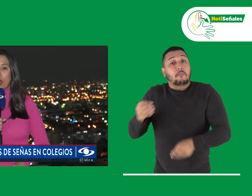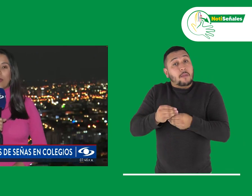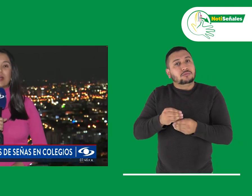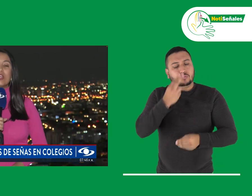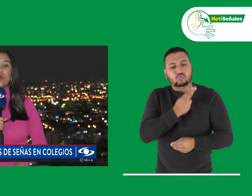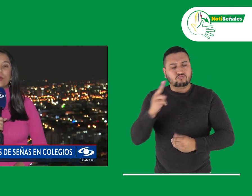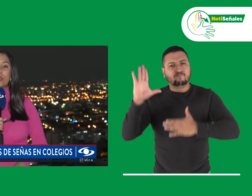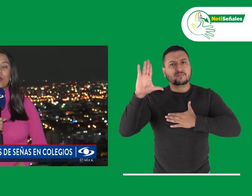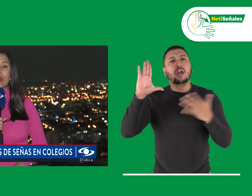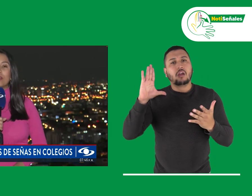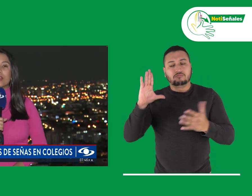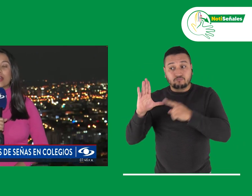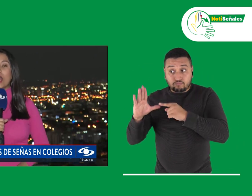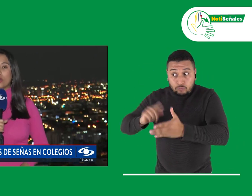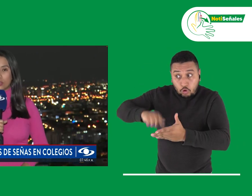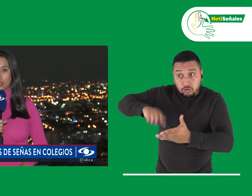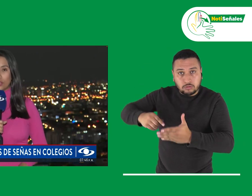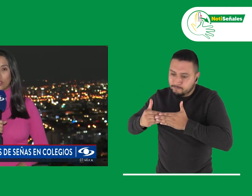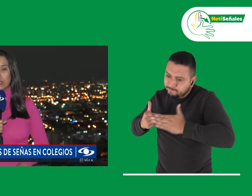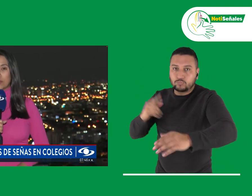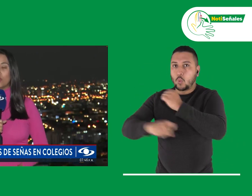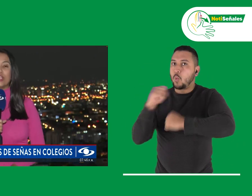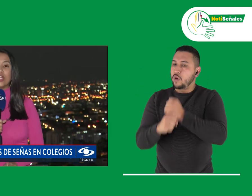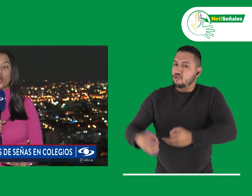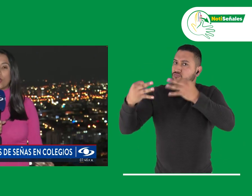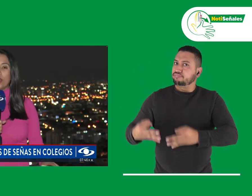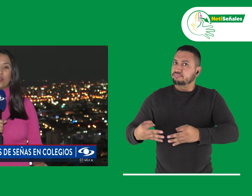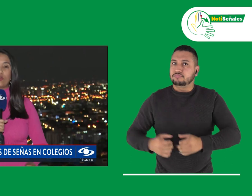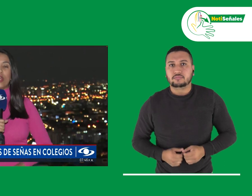Además, se comprometió a garantizar la contratación de los mismos durante todo el calendario escolar.